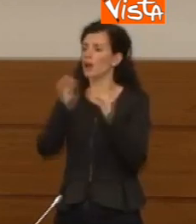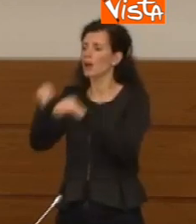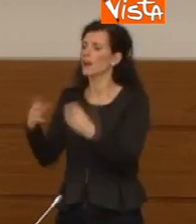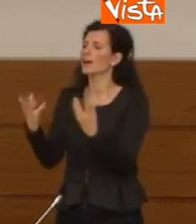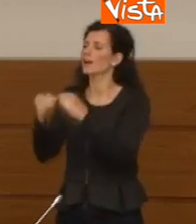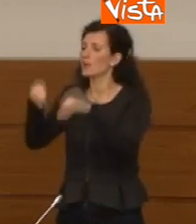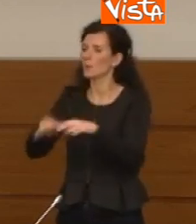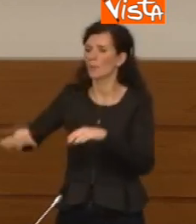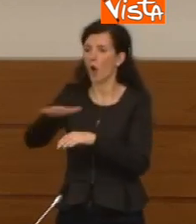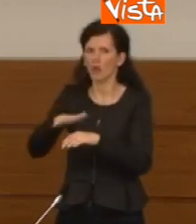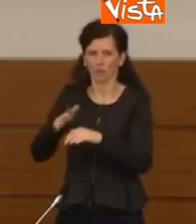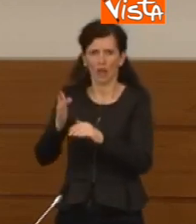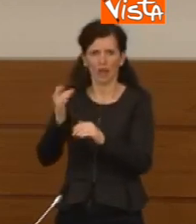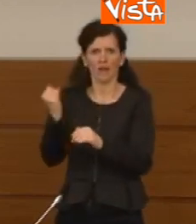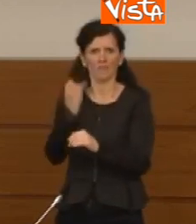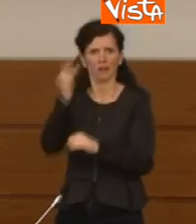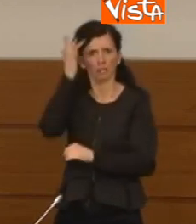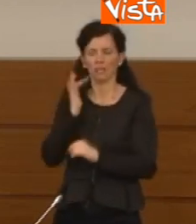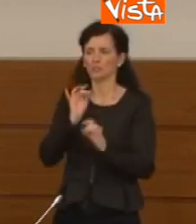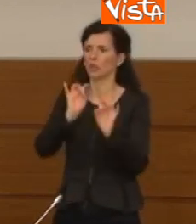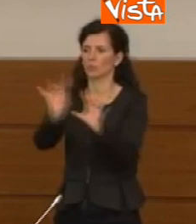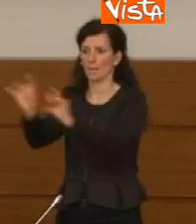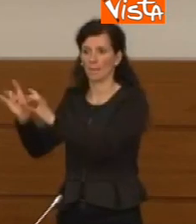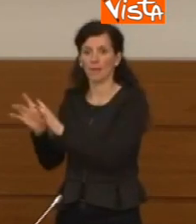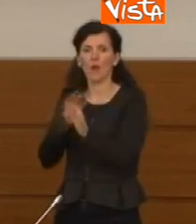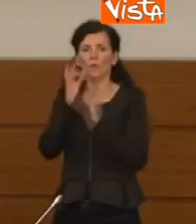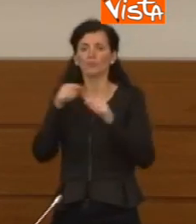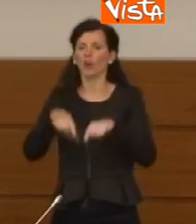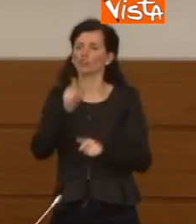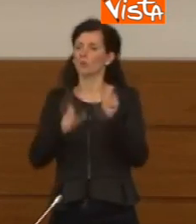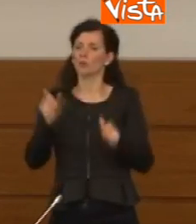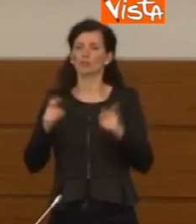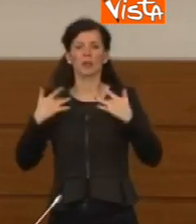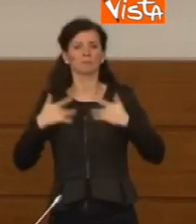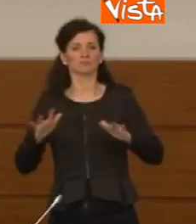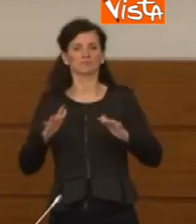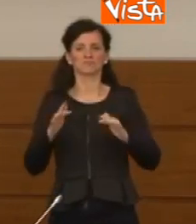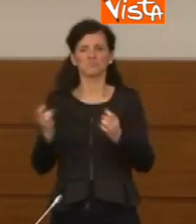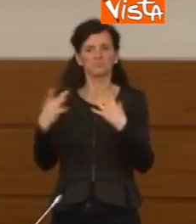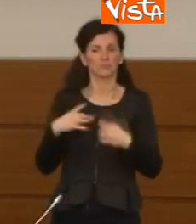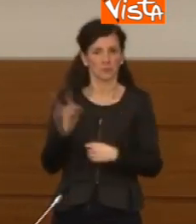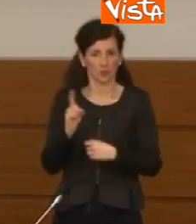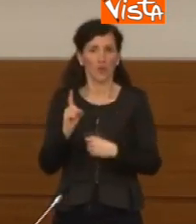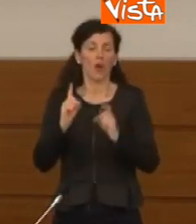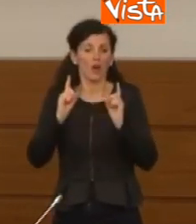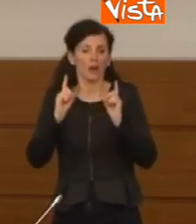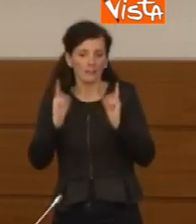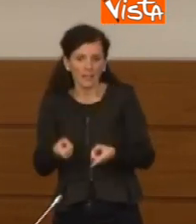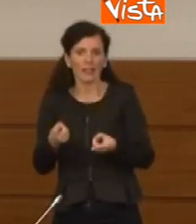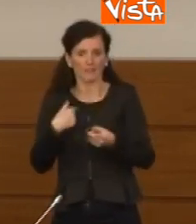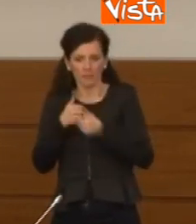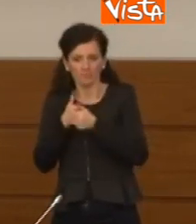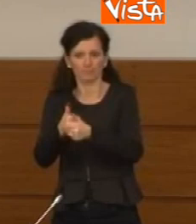'infezione e quindi nessuno di fatto oggi è immune ma l'idea è proprio di modulare l'intensità delle misure in